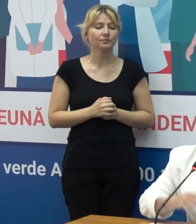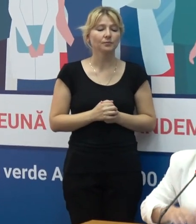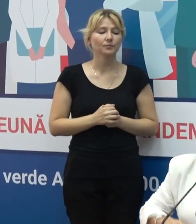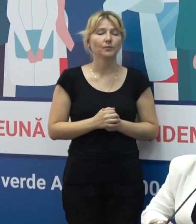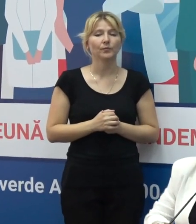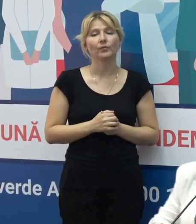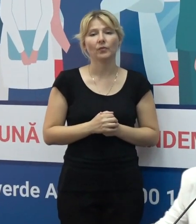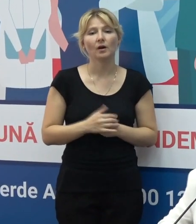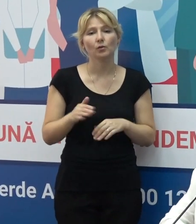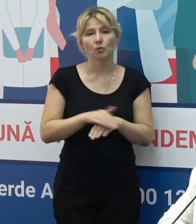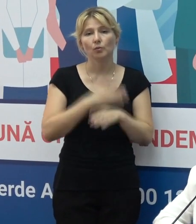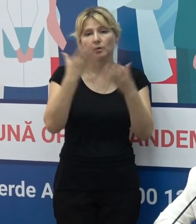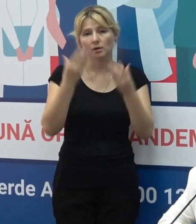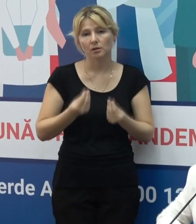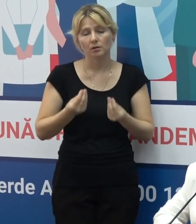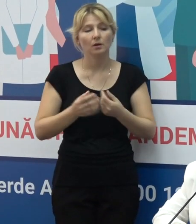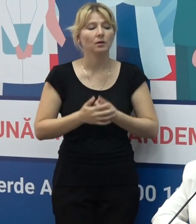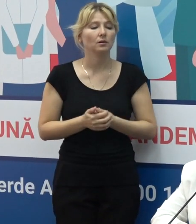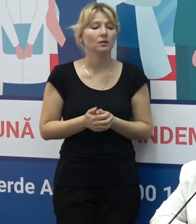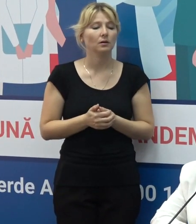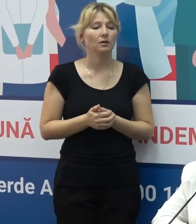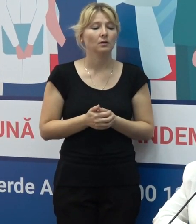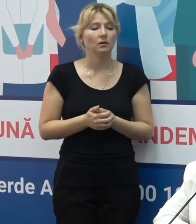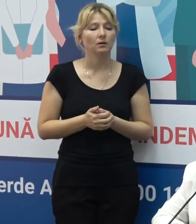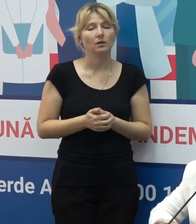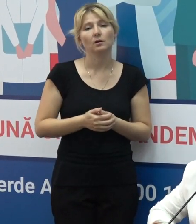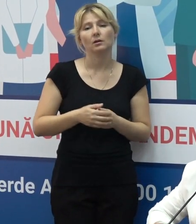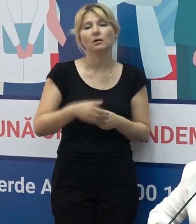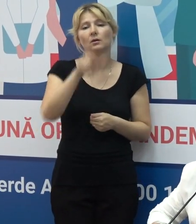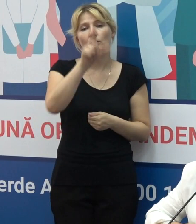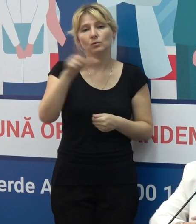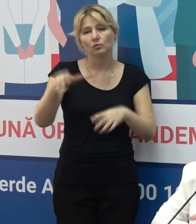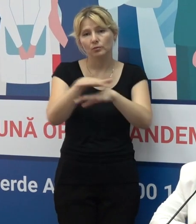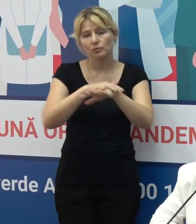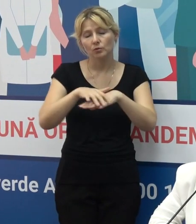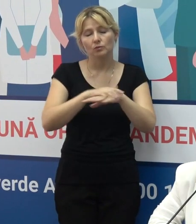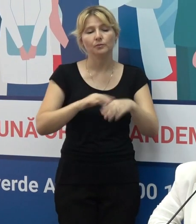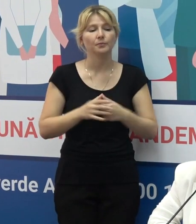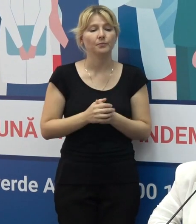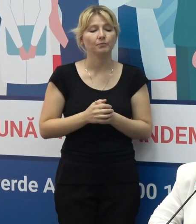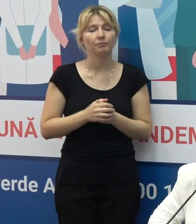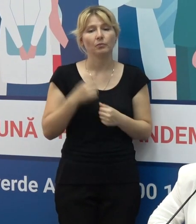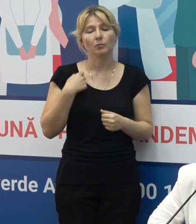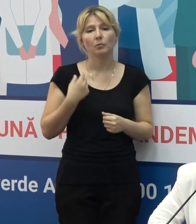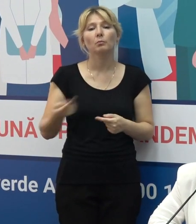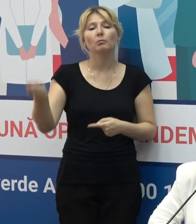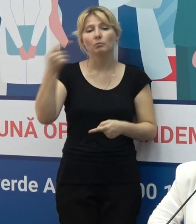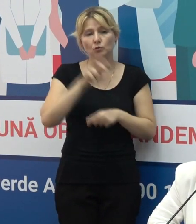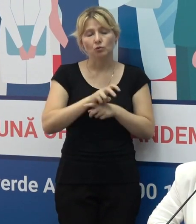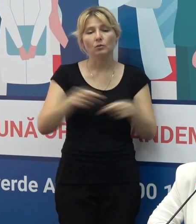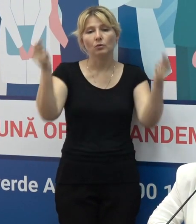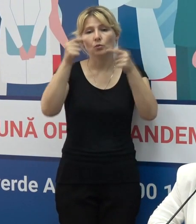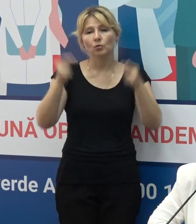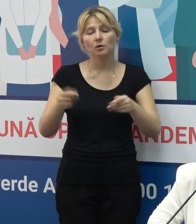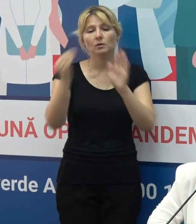Bună ziua, stimați reprezentațiai mass media, stimați cetățeni, dragi colegi! Venim cu datele reactualizate despre